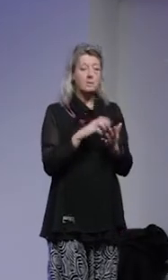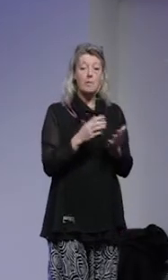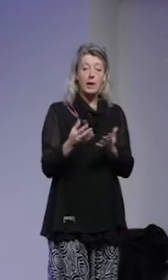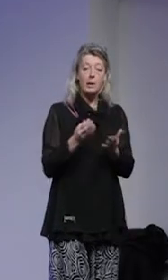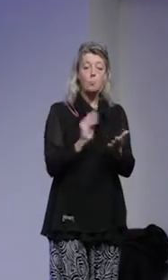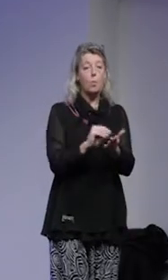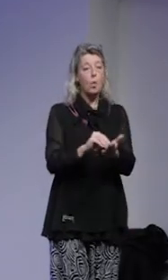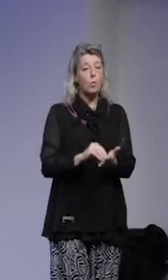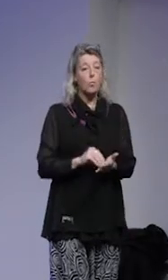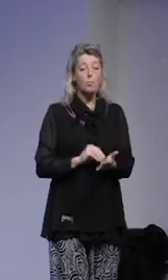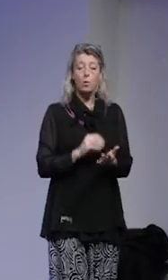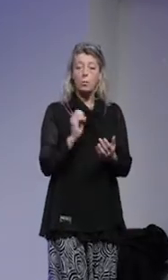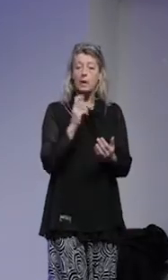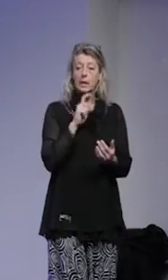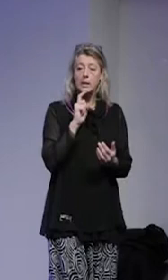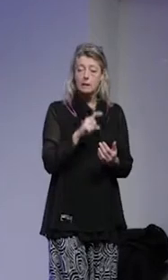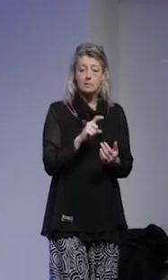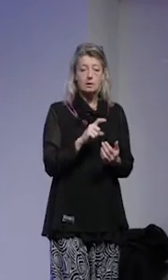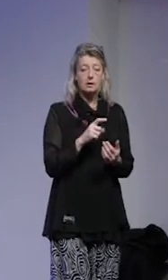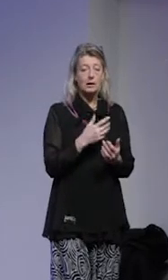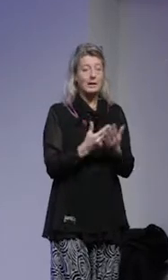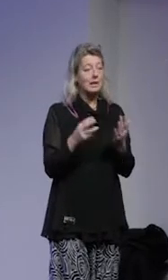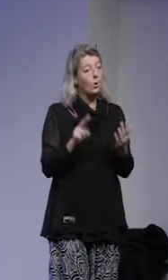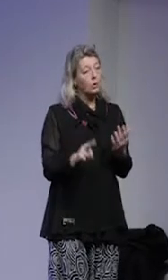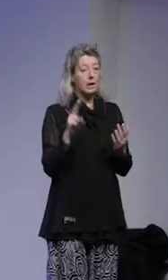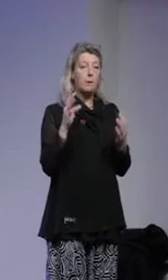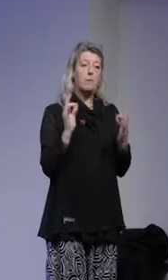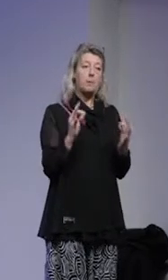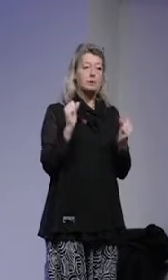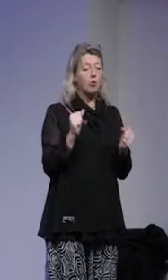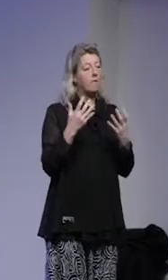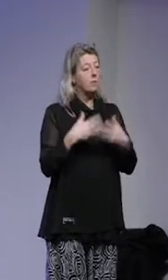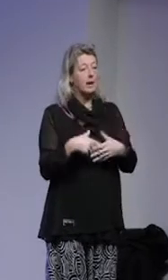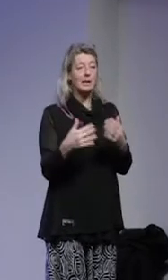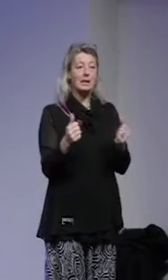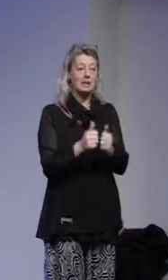ofta helt okritiskt helt utan att konkretiseras på något sätt.